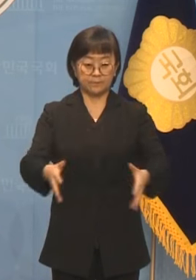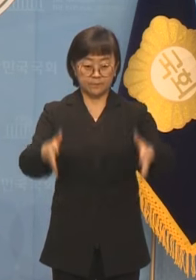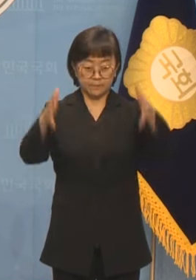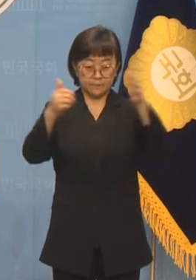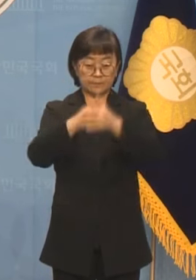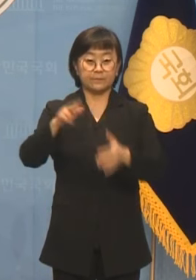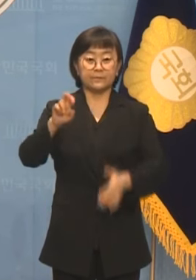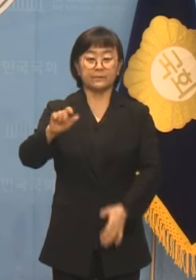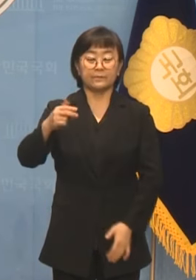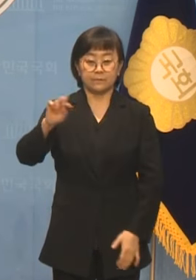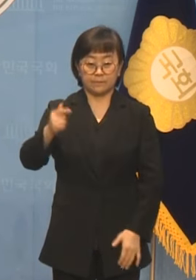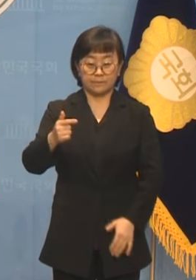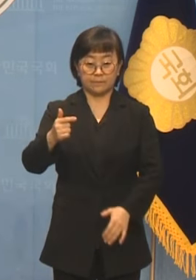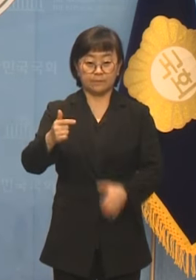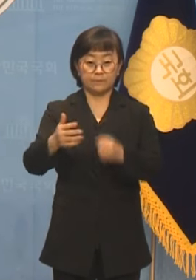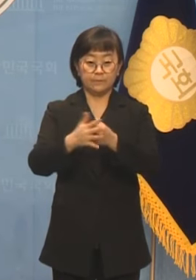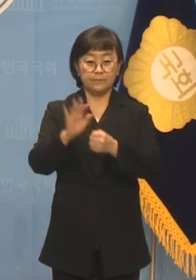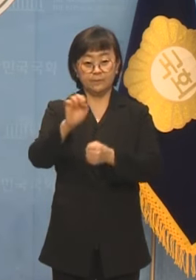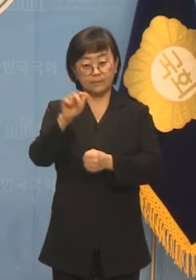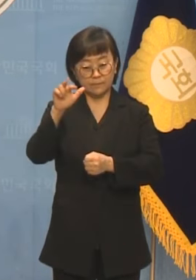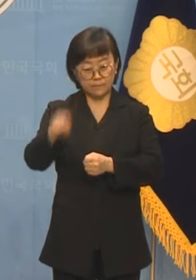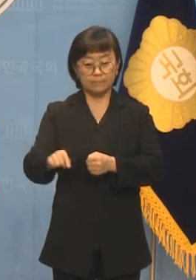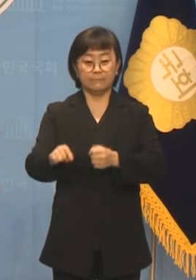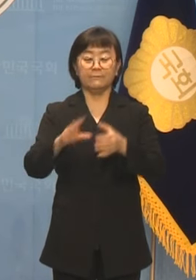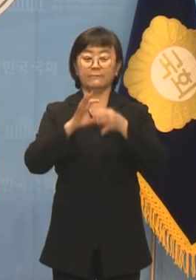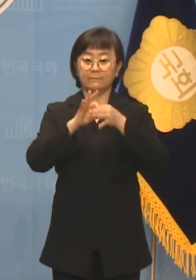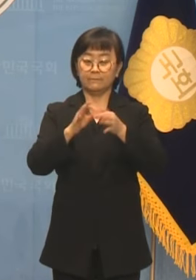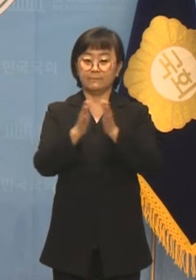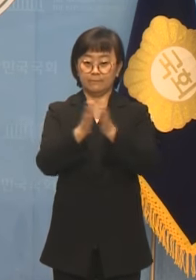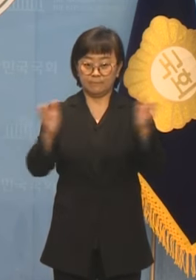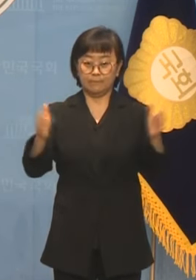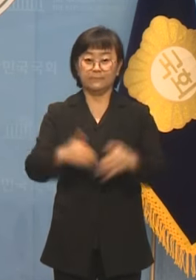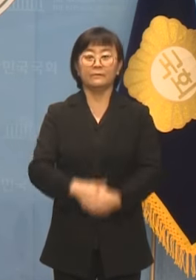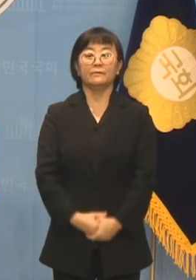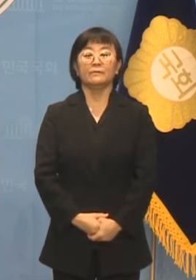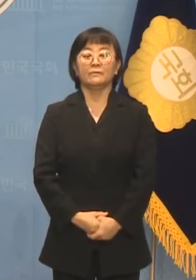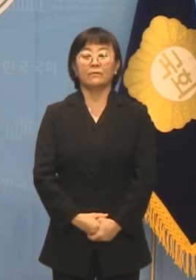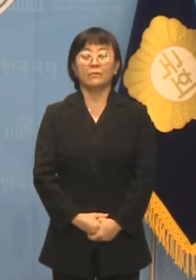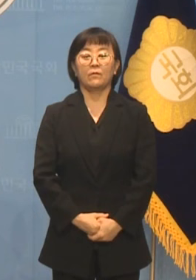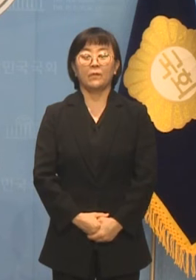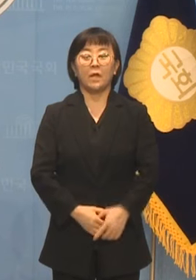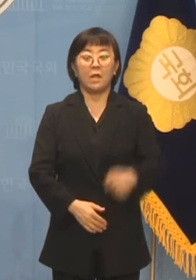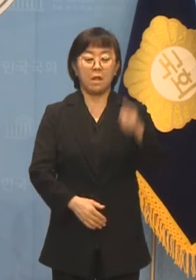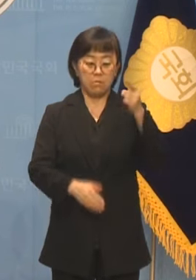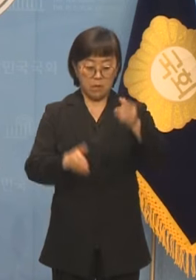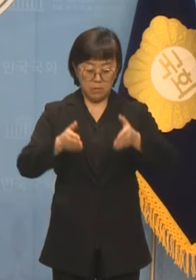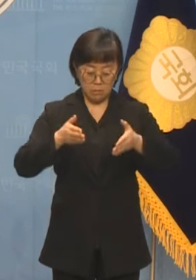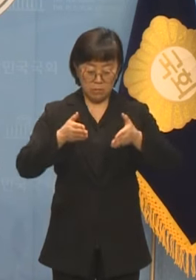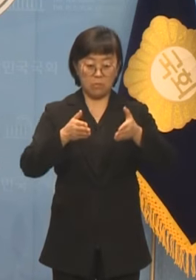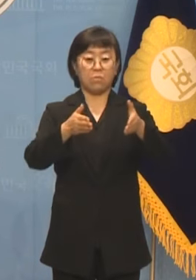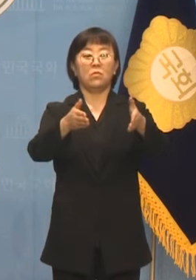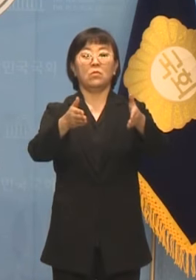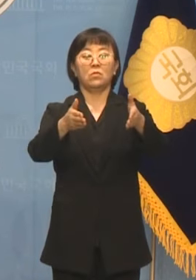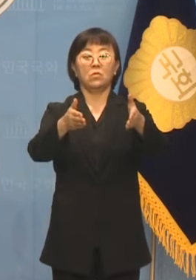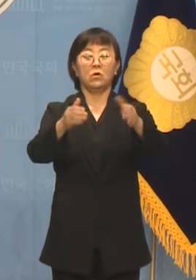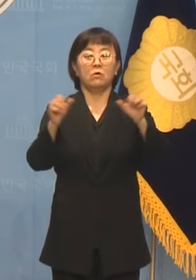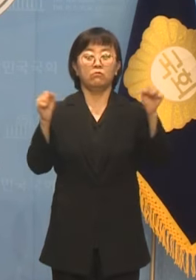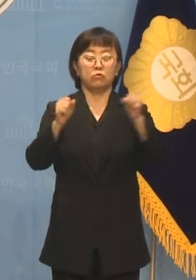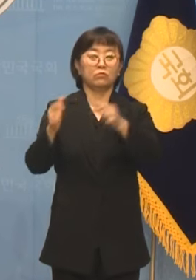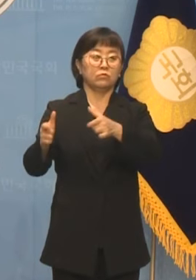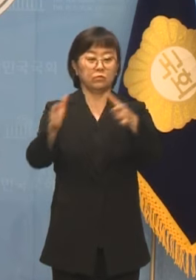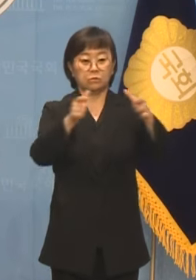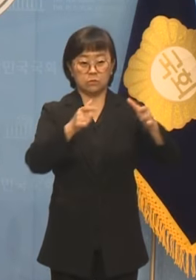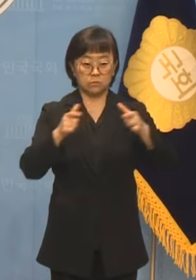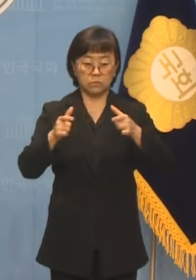문산대대에서 파주와의 인연을 시작했습니다 일본 국도를 중심으로 파주 북부의 곳곳이